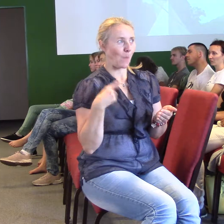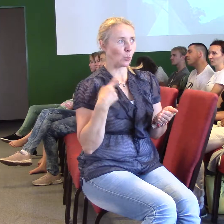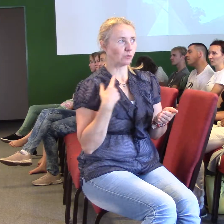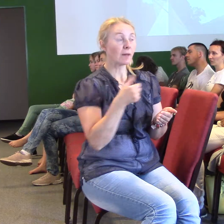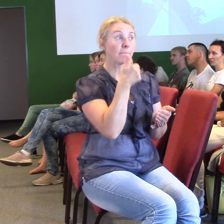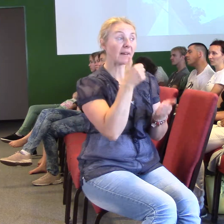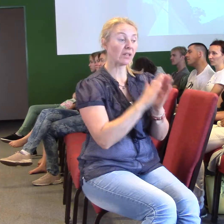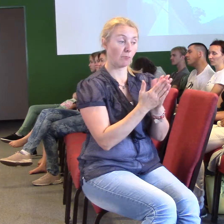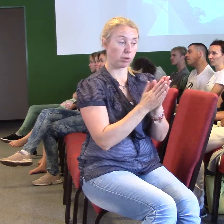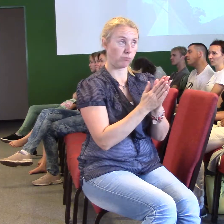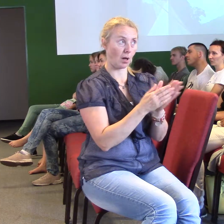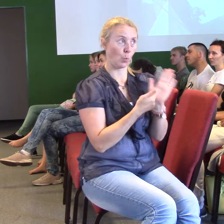obraz použiju, biblický obraz.